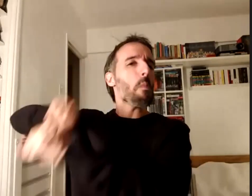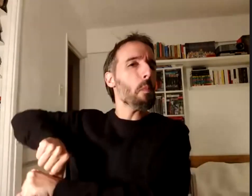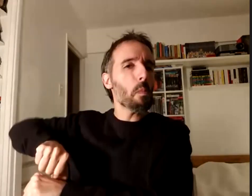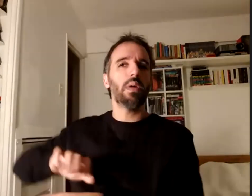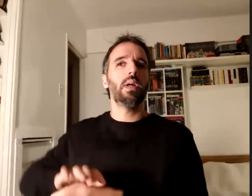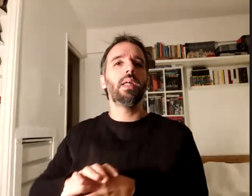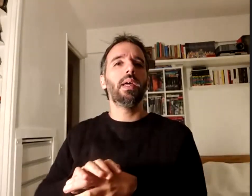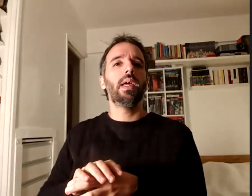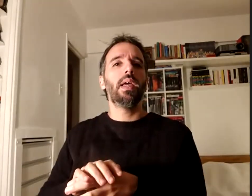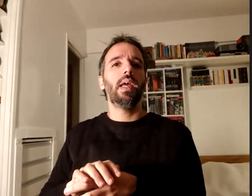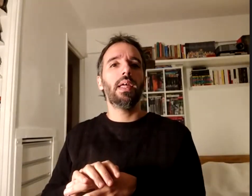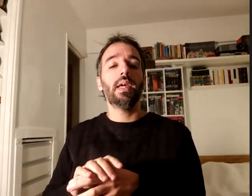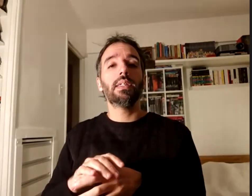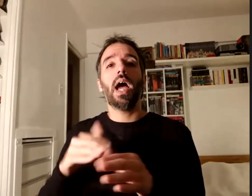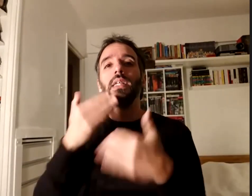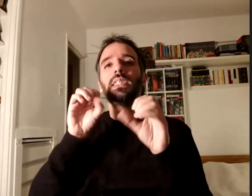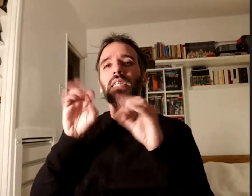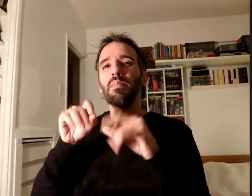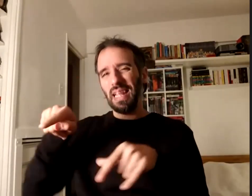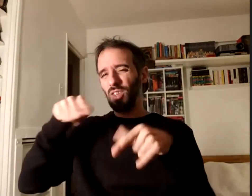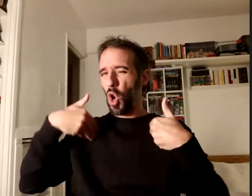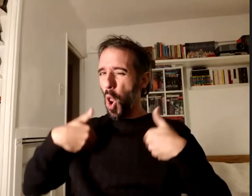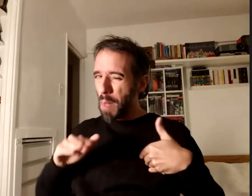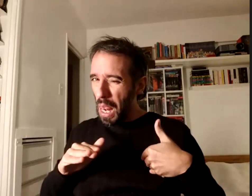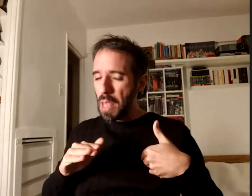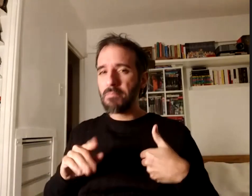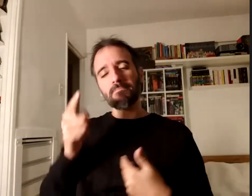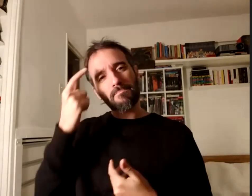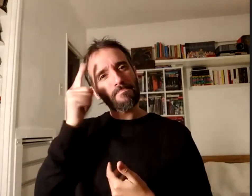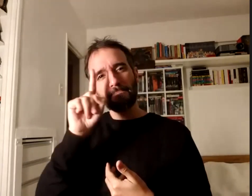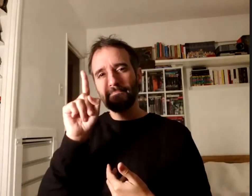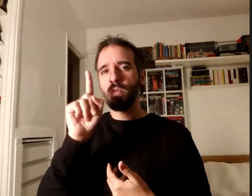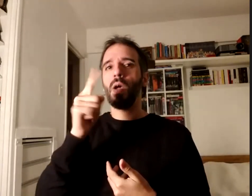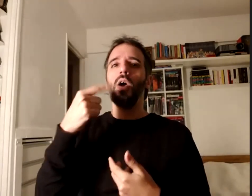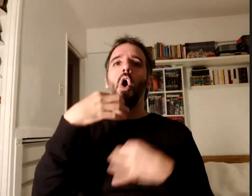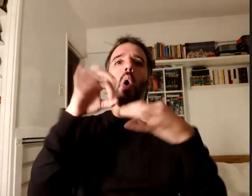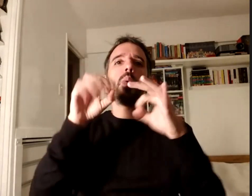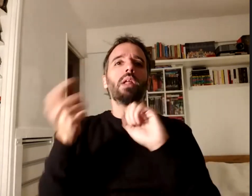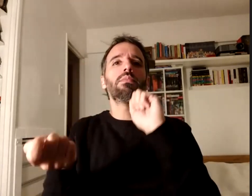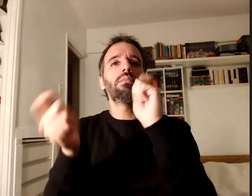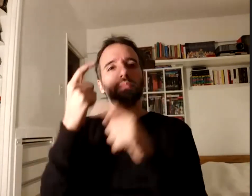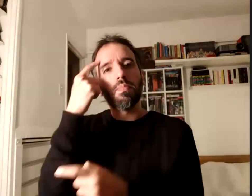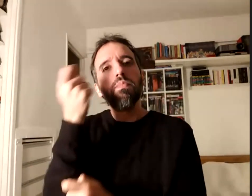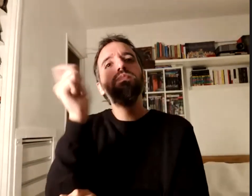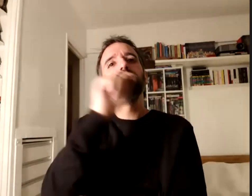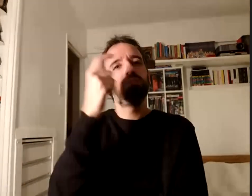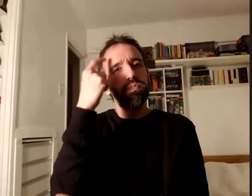normalidad a eso nos obliga como mínimo a repensar su fundamentación teórica y ética